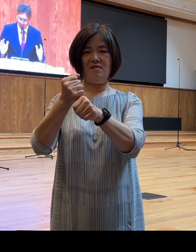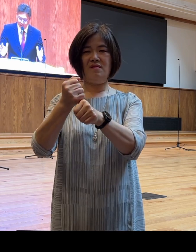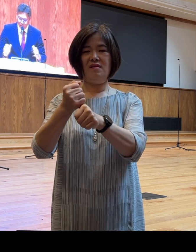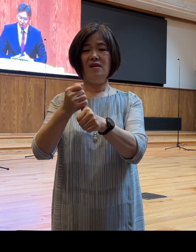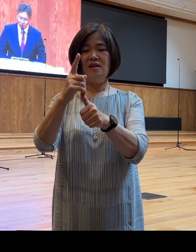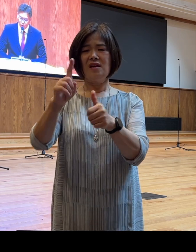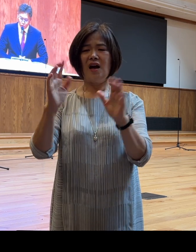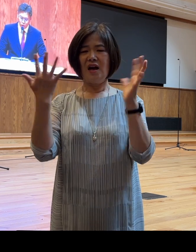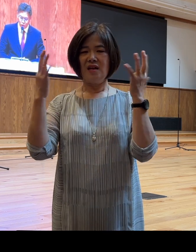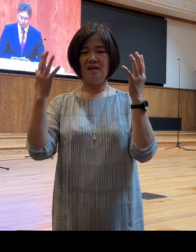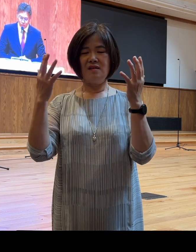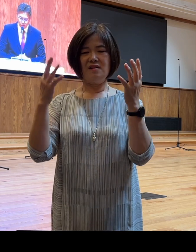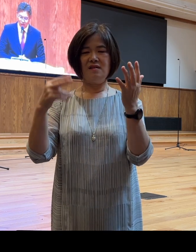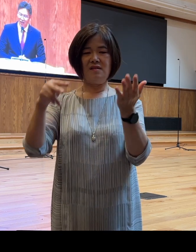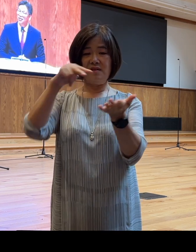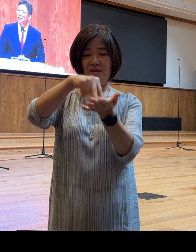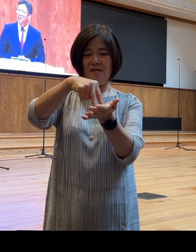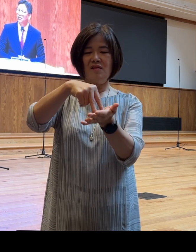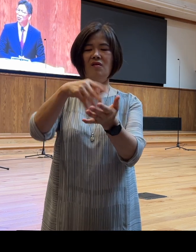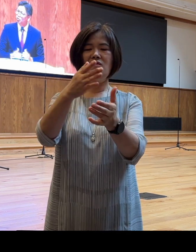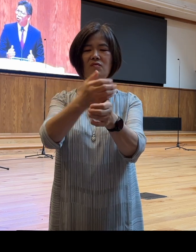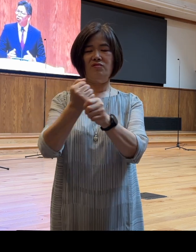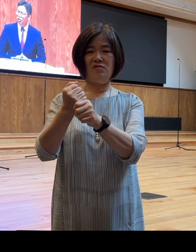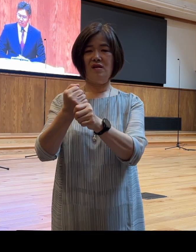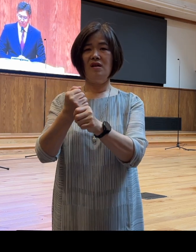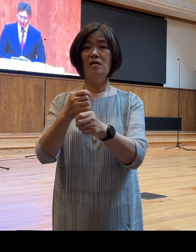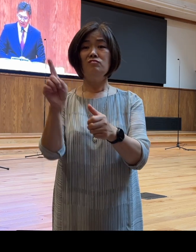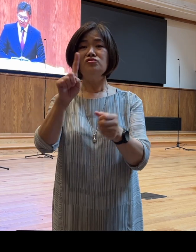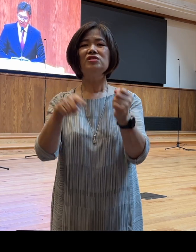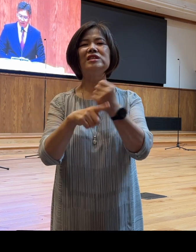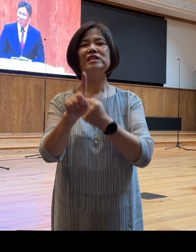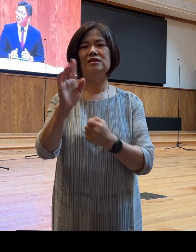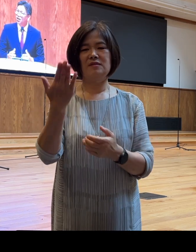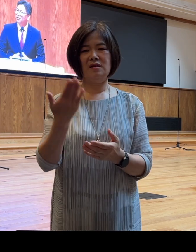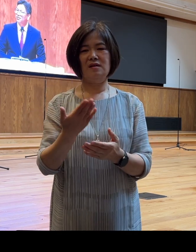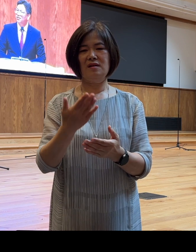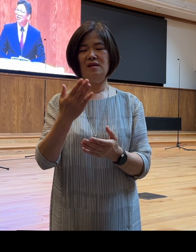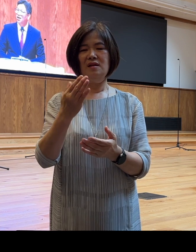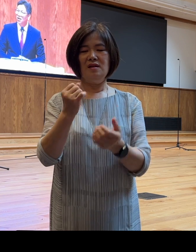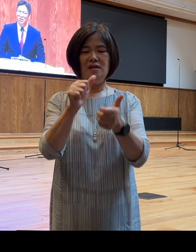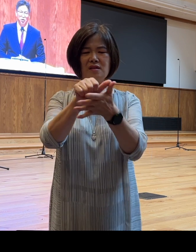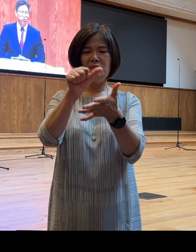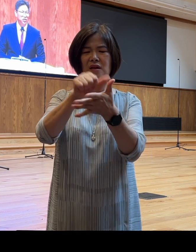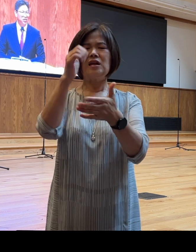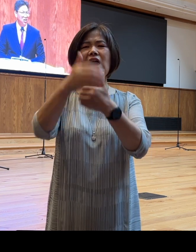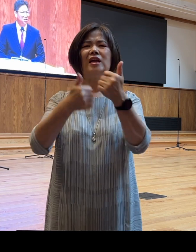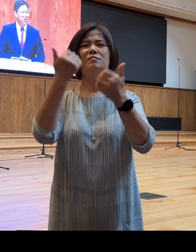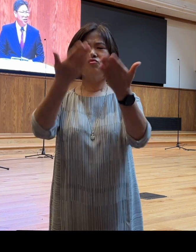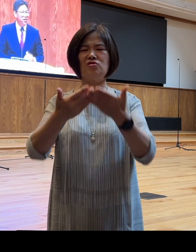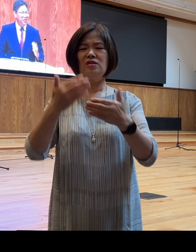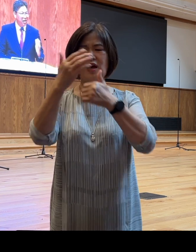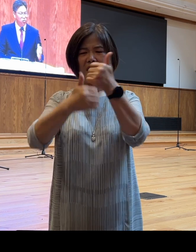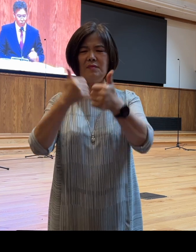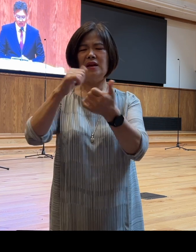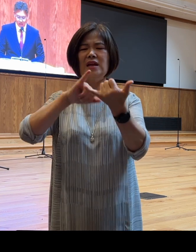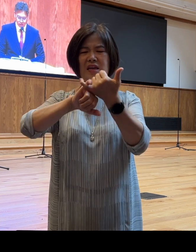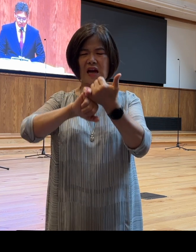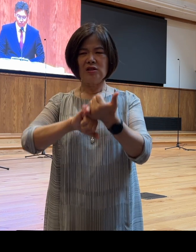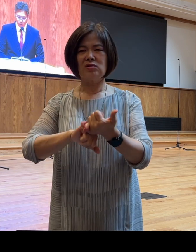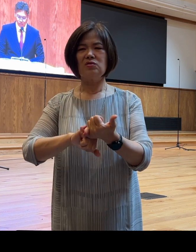일으켜 내 손으로 붙들라 이것은 어떤 의미입니까? 이스마일은 하나님이 주신 하나님의 약속의 증표입니다